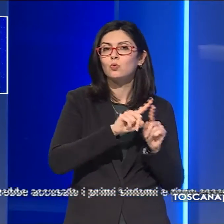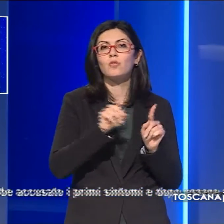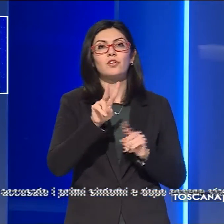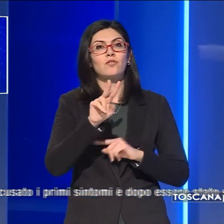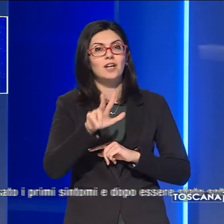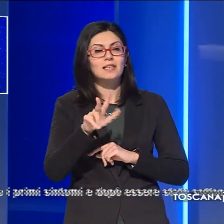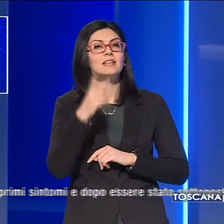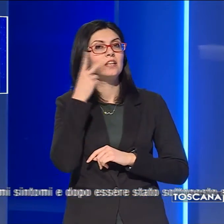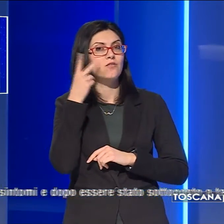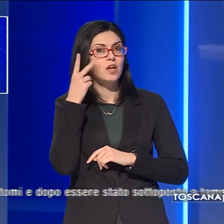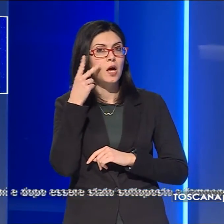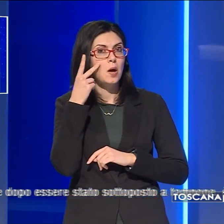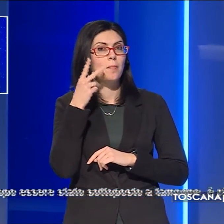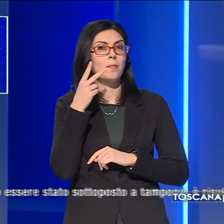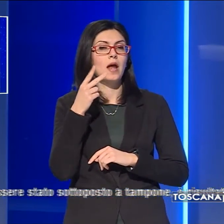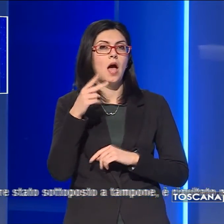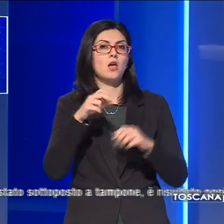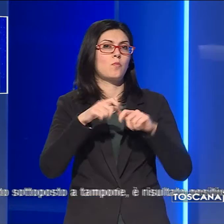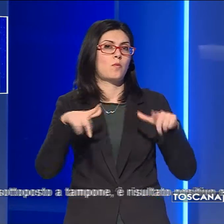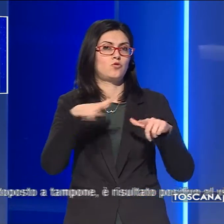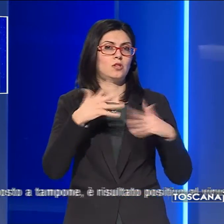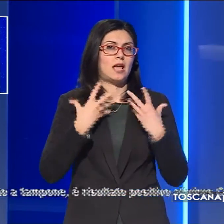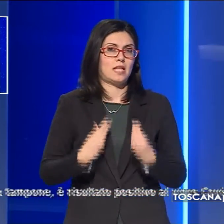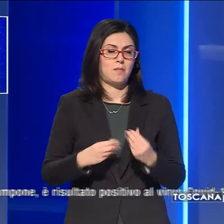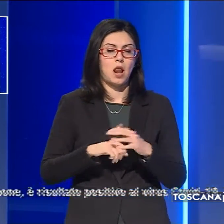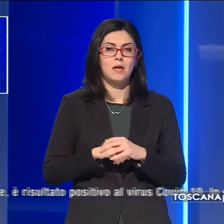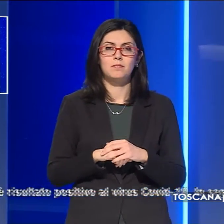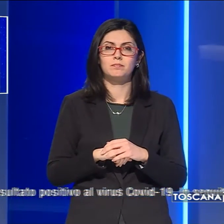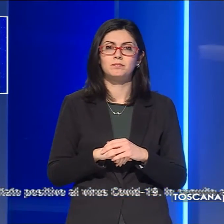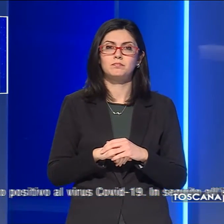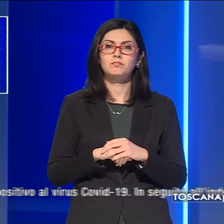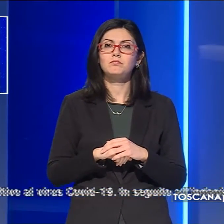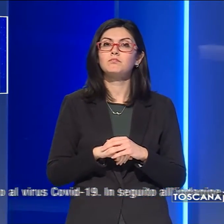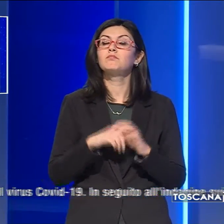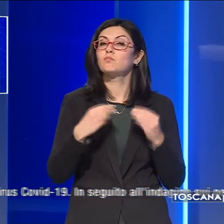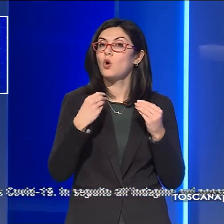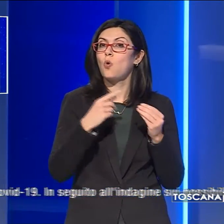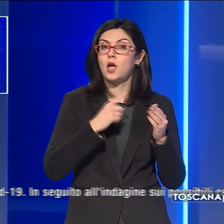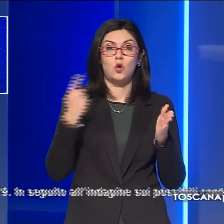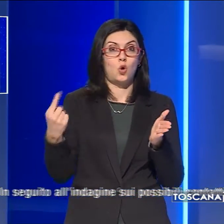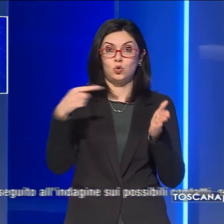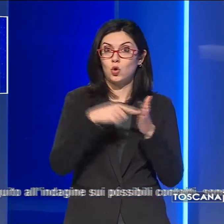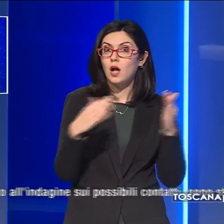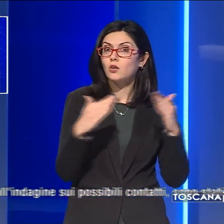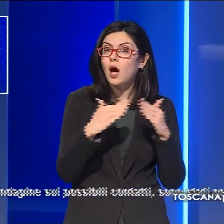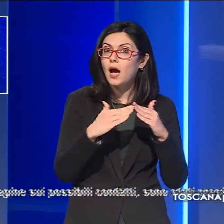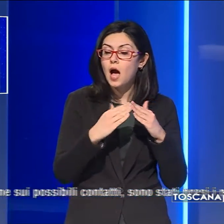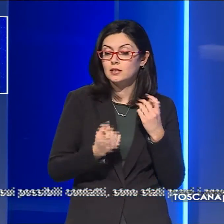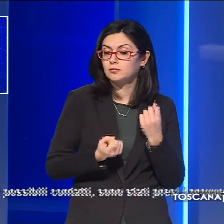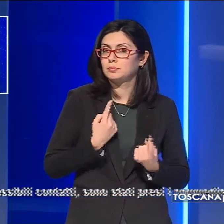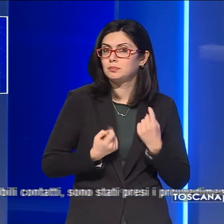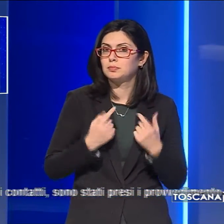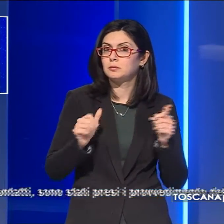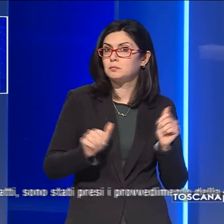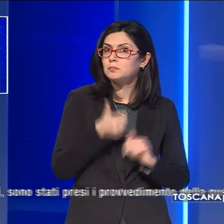febbraio nella cittadina termale Toscana. Una volta rientrato a casa avrebbe accusato i primi sintomi